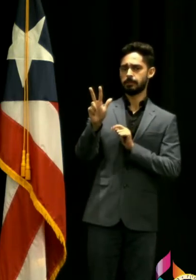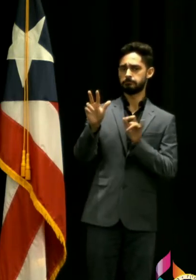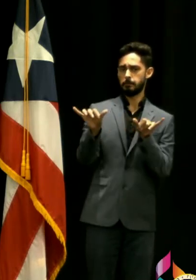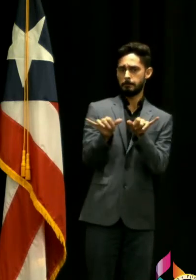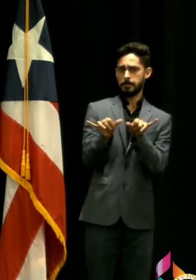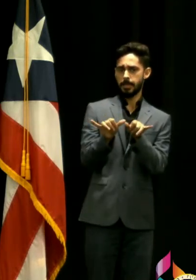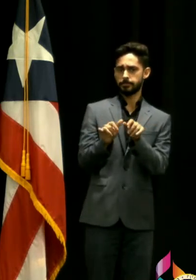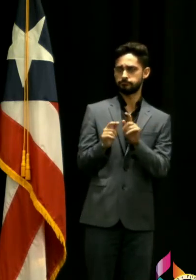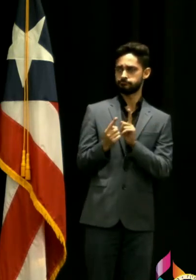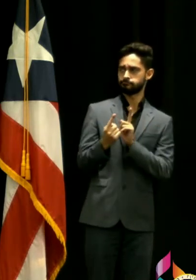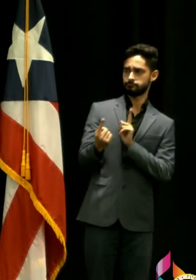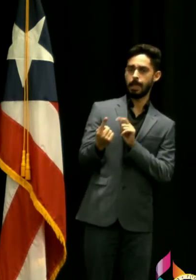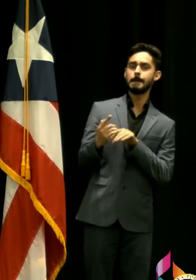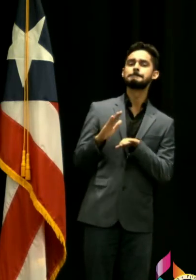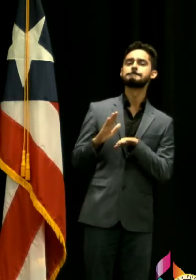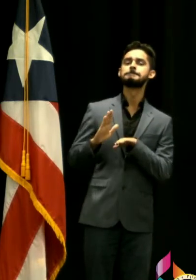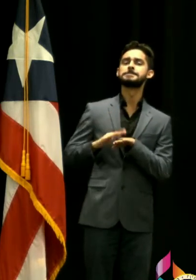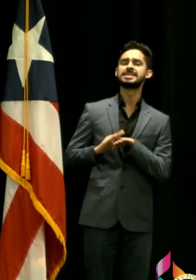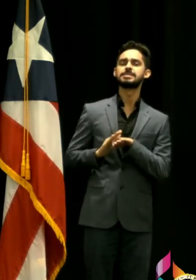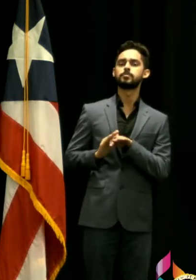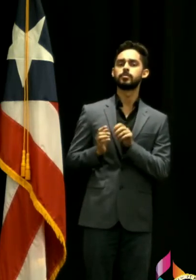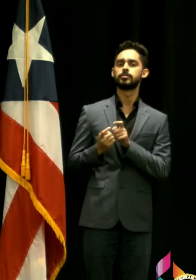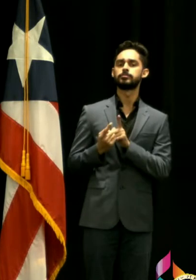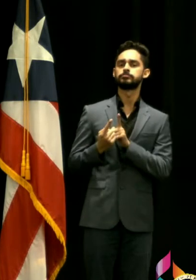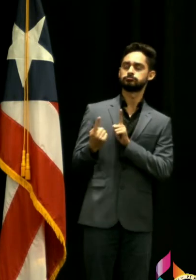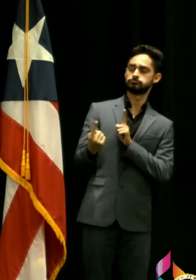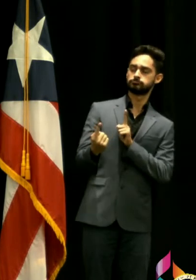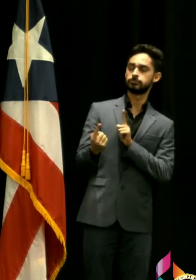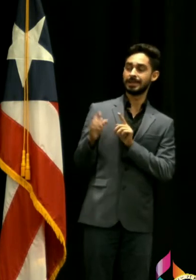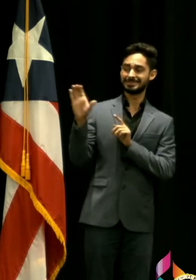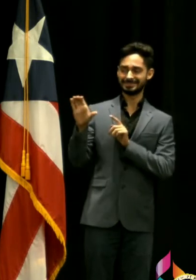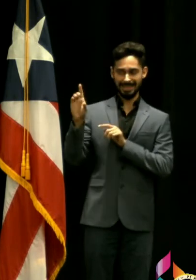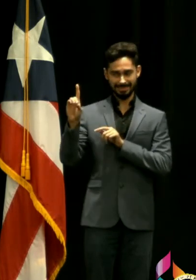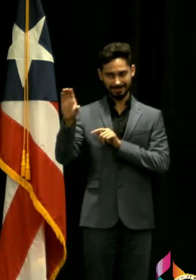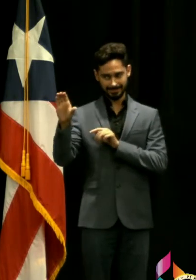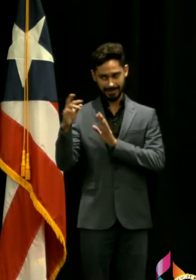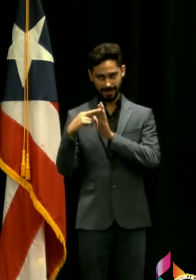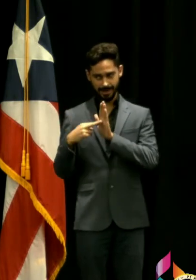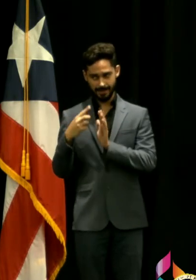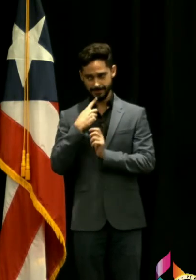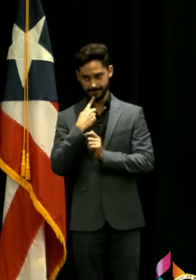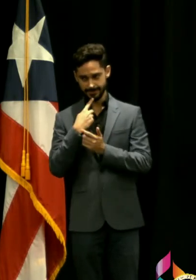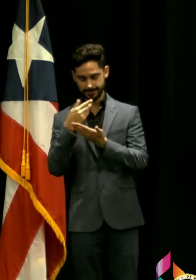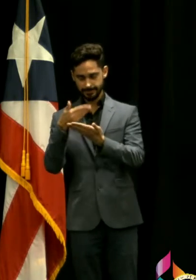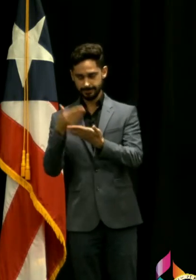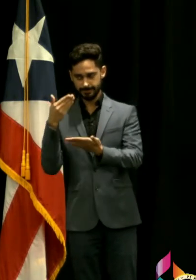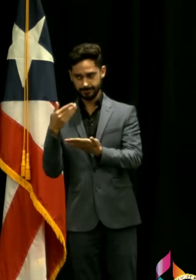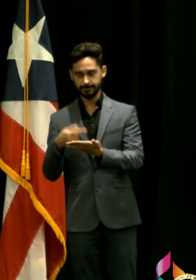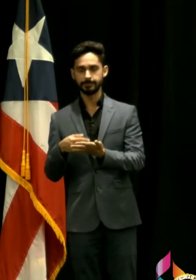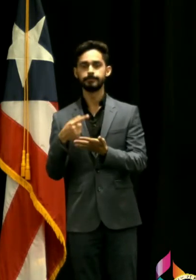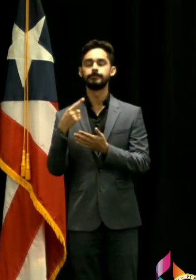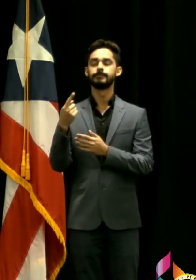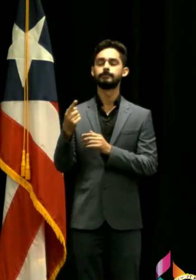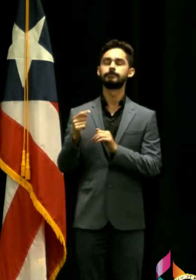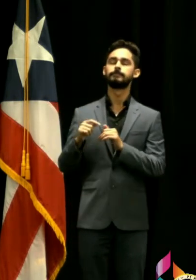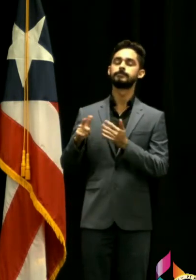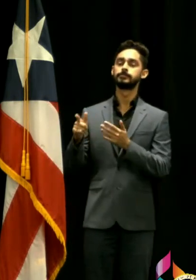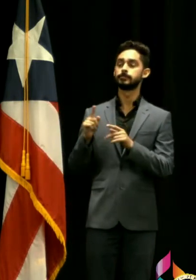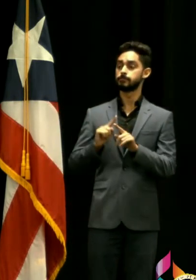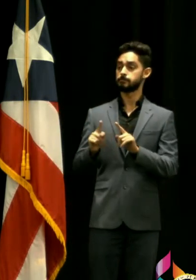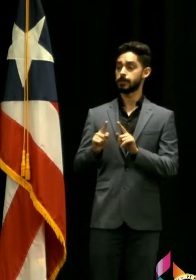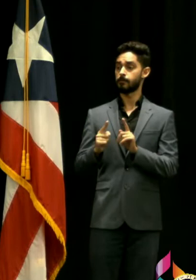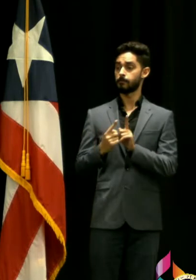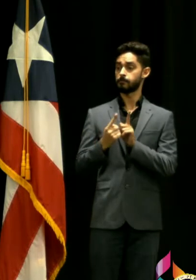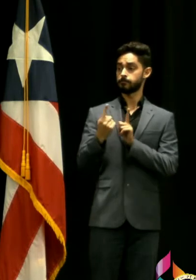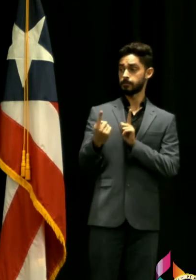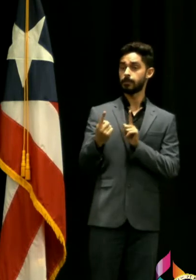el CDC que se debe mantener entre los estudiantes pues que lo haga en los comedores escolares la distancia es establecida